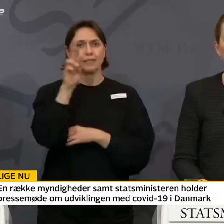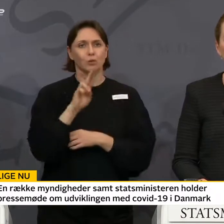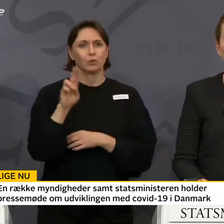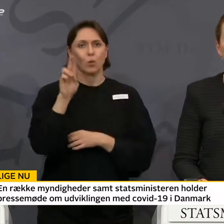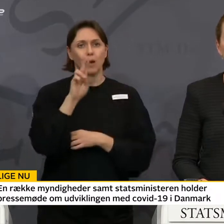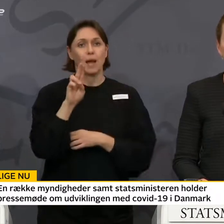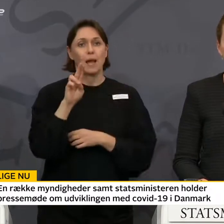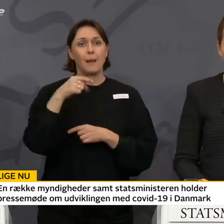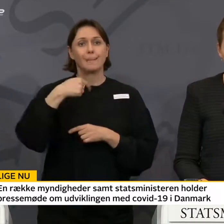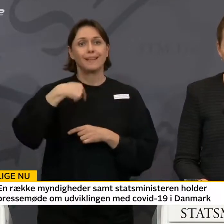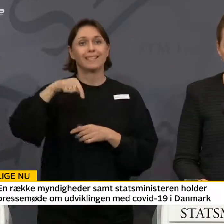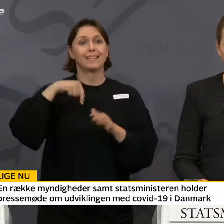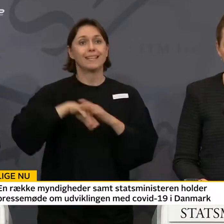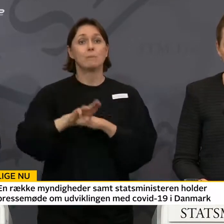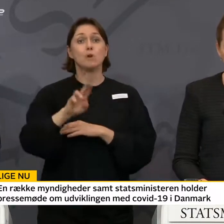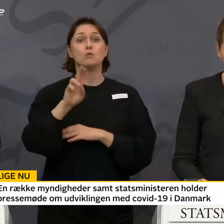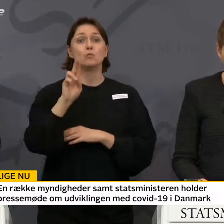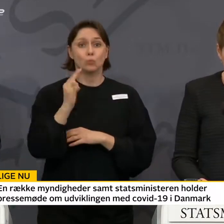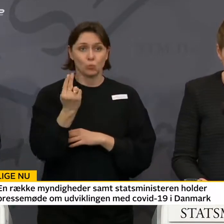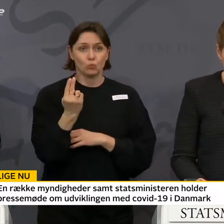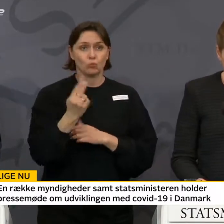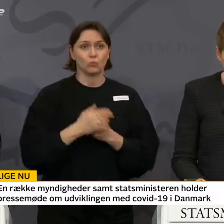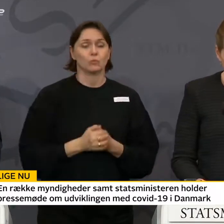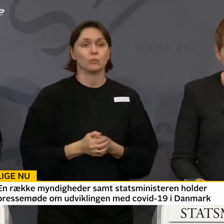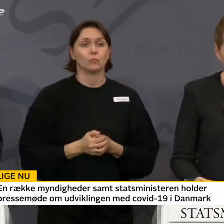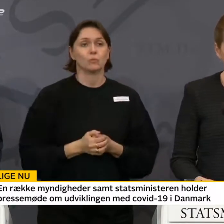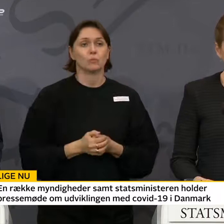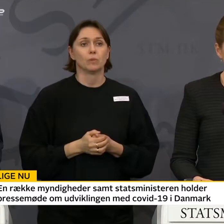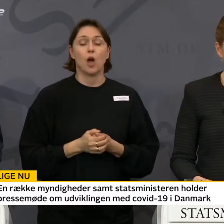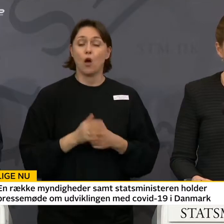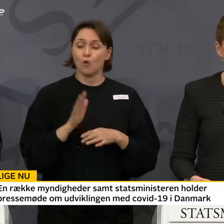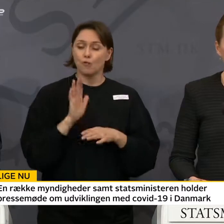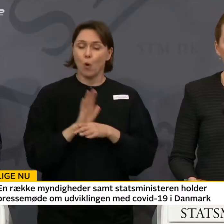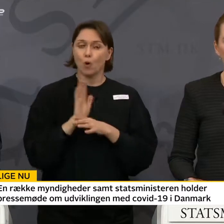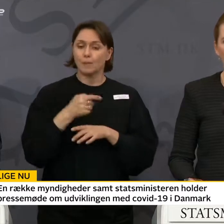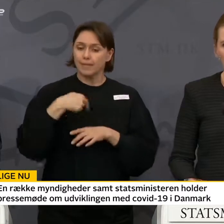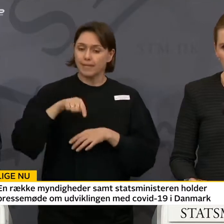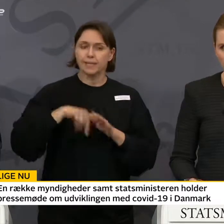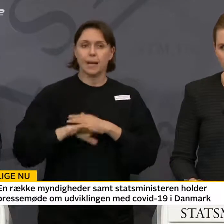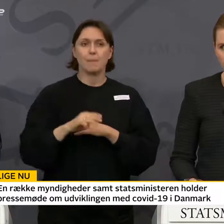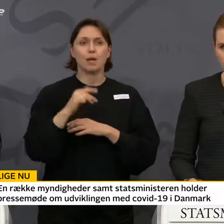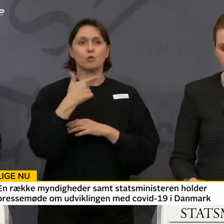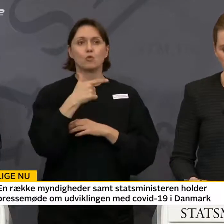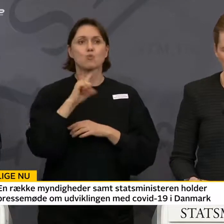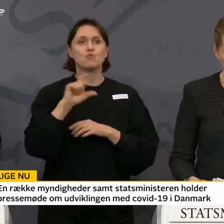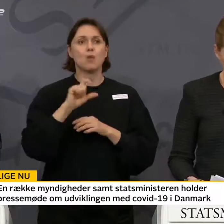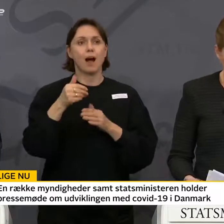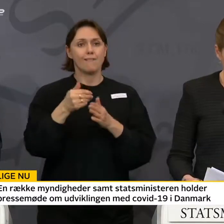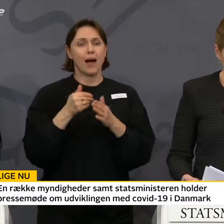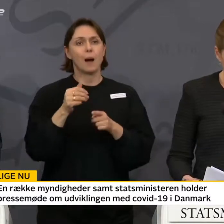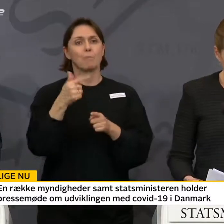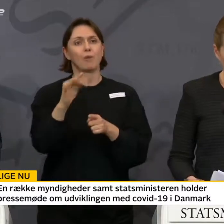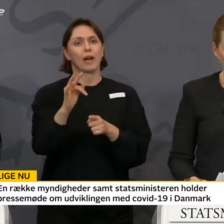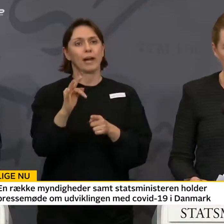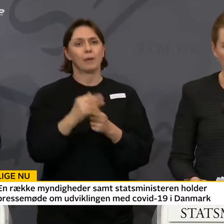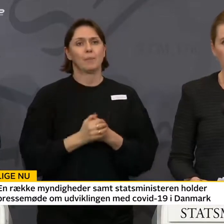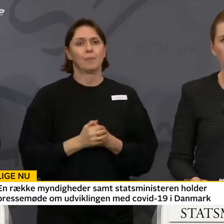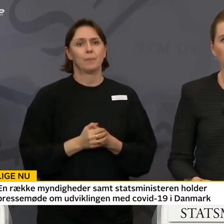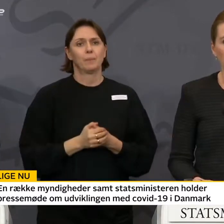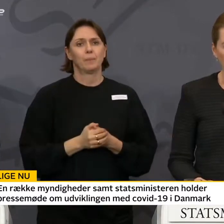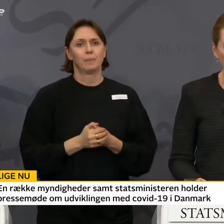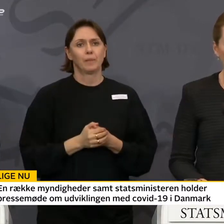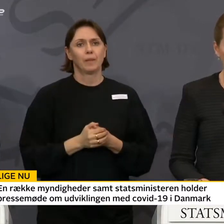sendes hjem nu. Og forløbig to uger fra fredag. Elever og